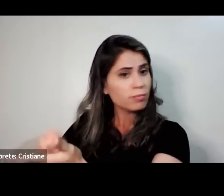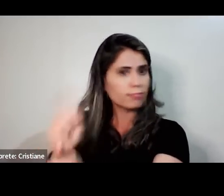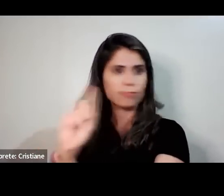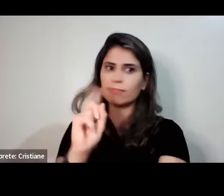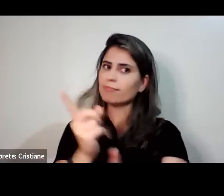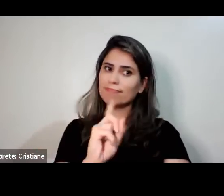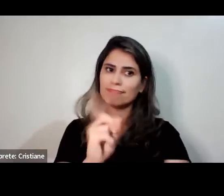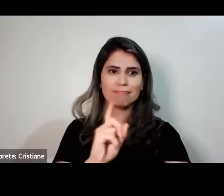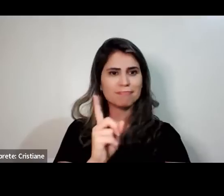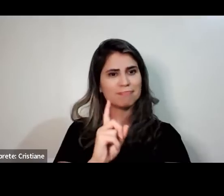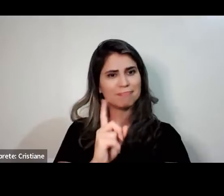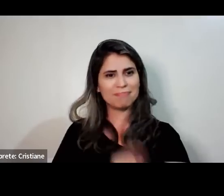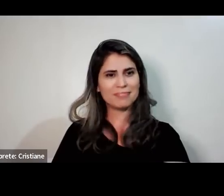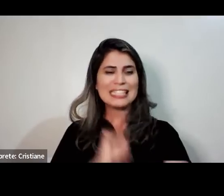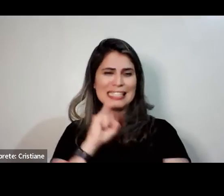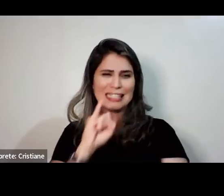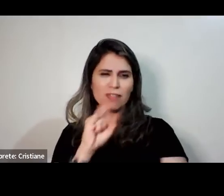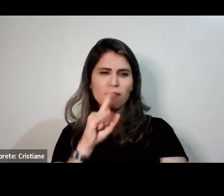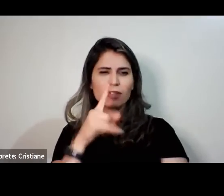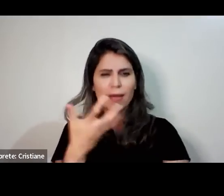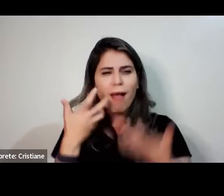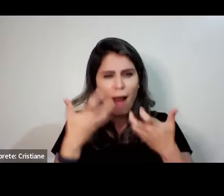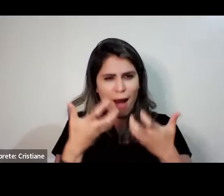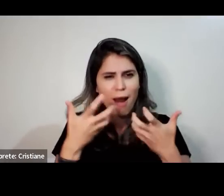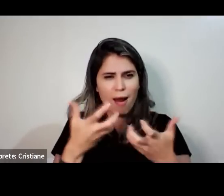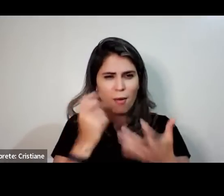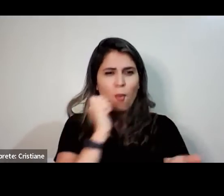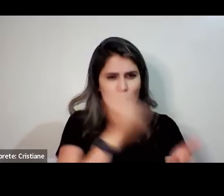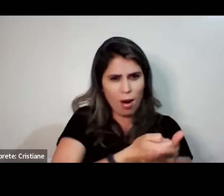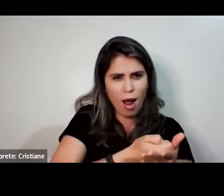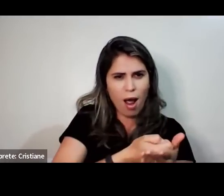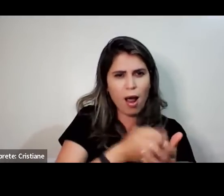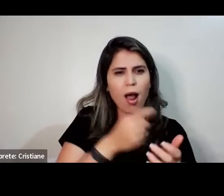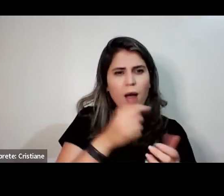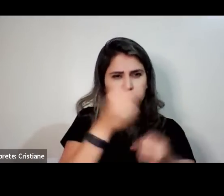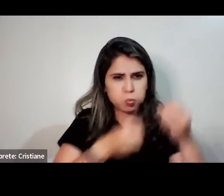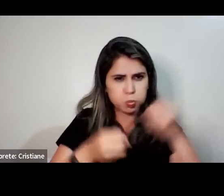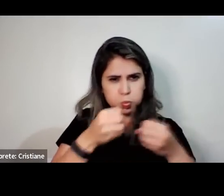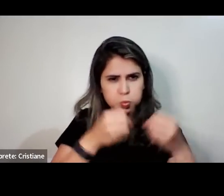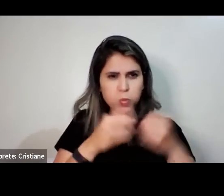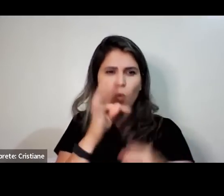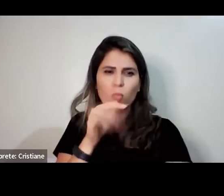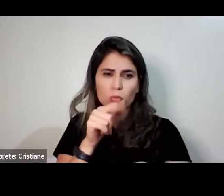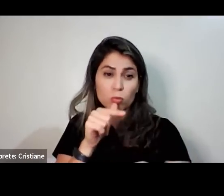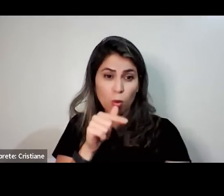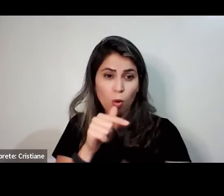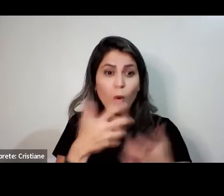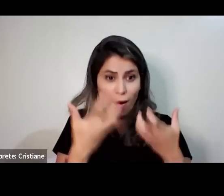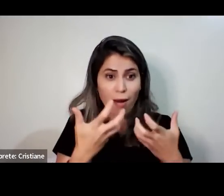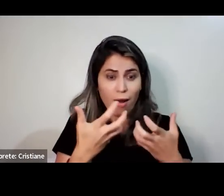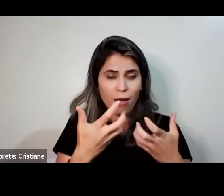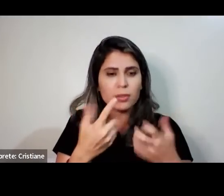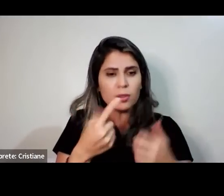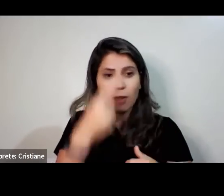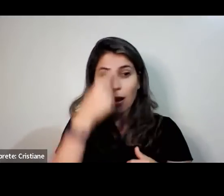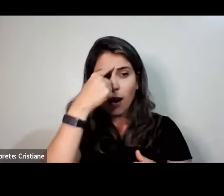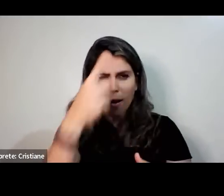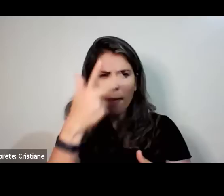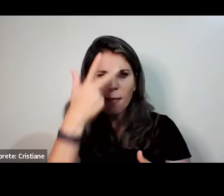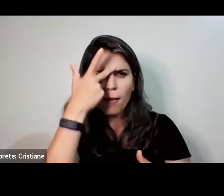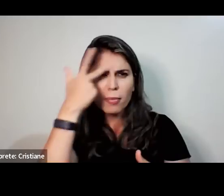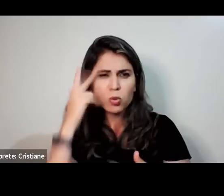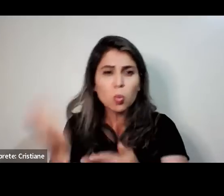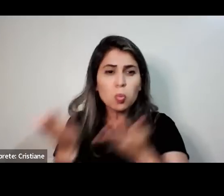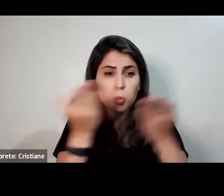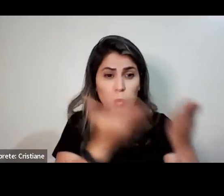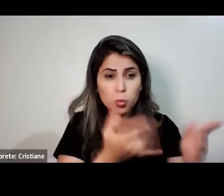projeto, você procura a pessoa que te convidou. Sabe por quê? Olha só como é sério. Não é uma coisa